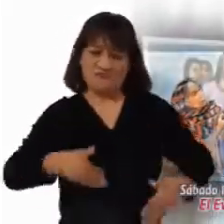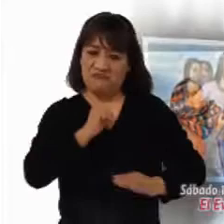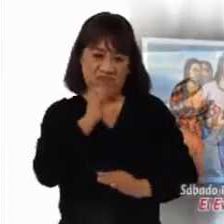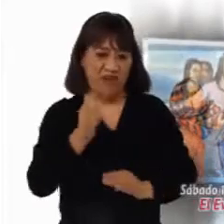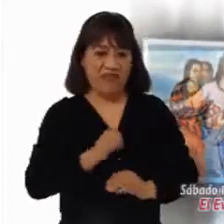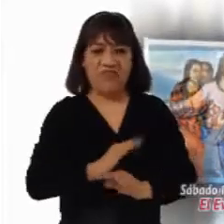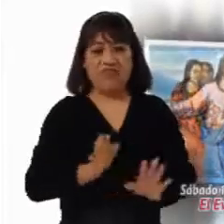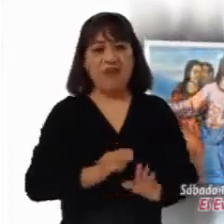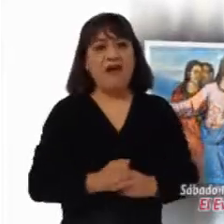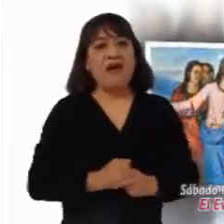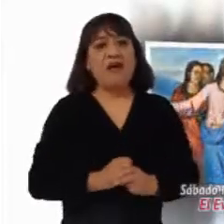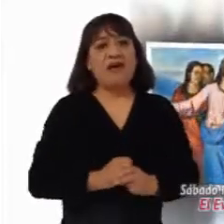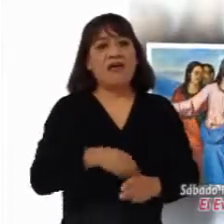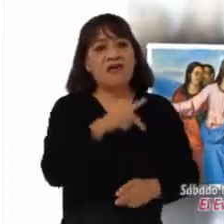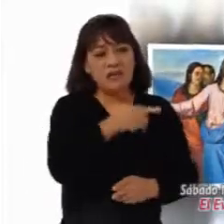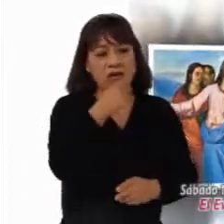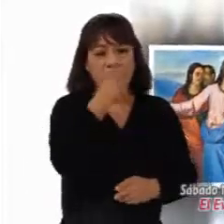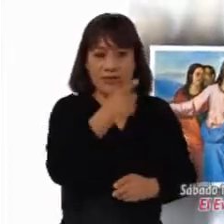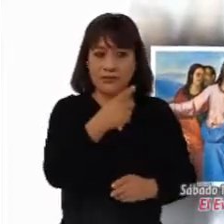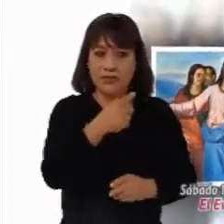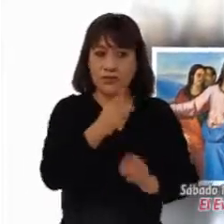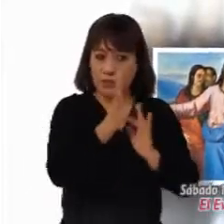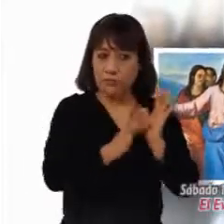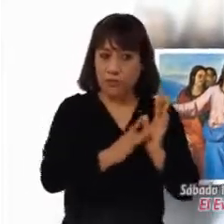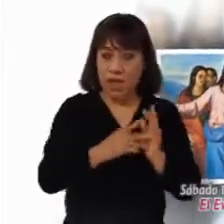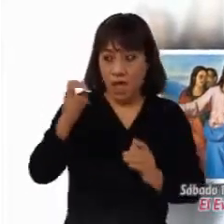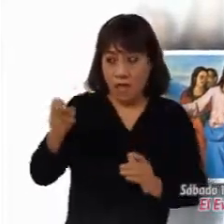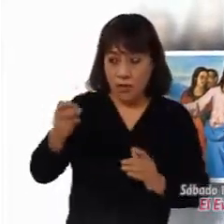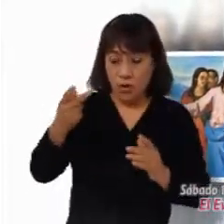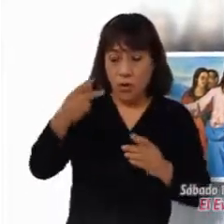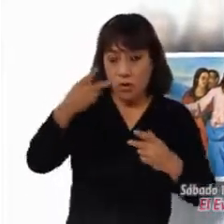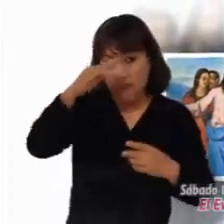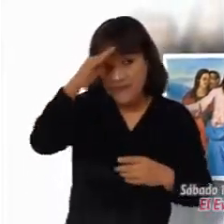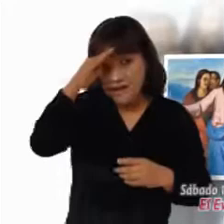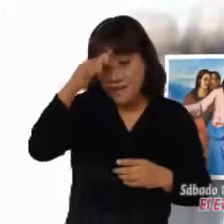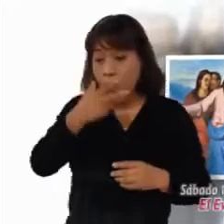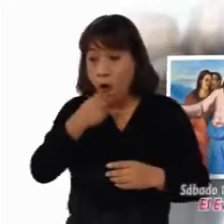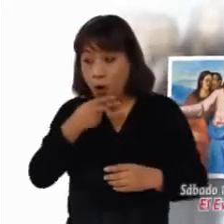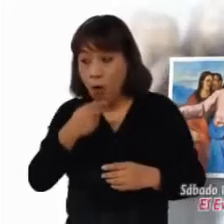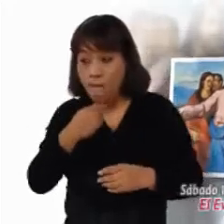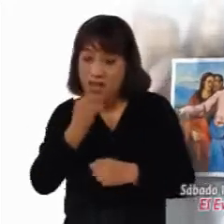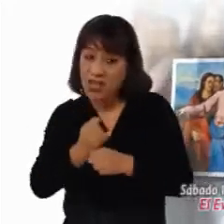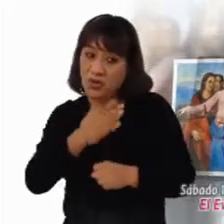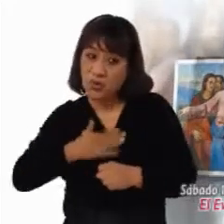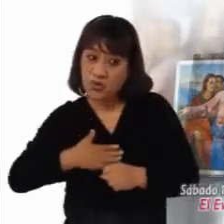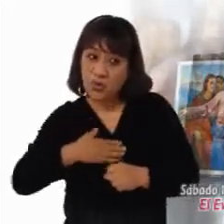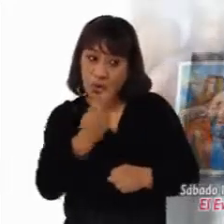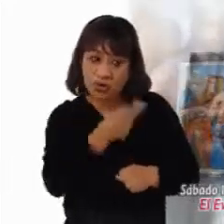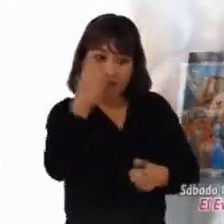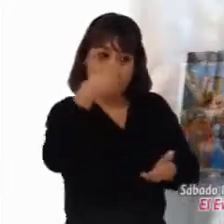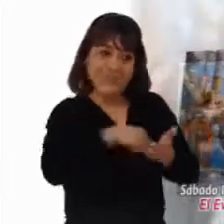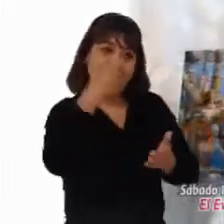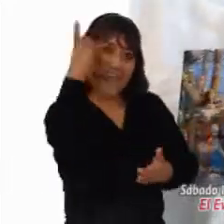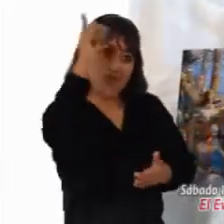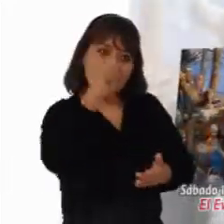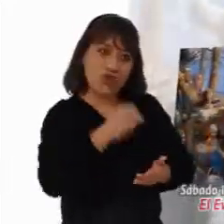esto, Jesús comentó, Si así pensaba el juez injusto, ¿creen acaso que Dios no hará justicia a sus elegidos,